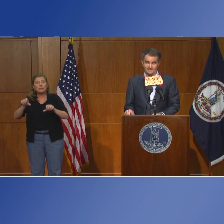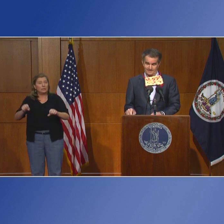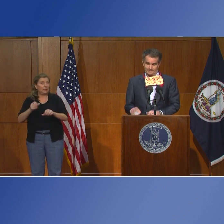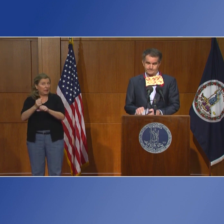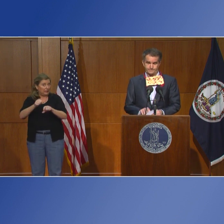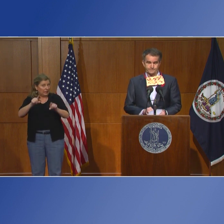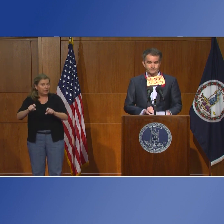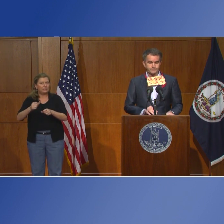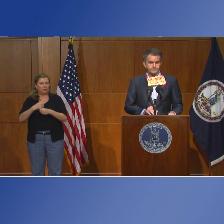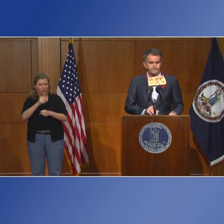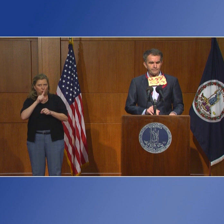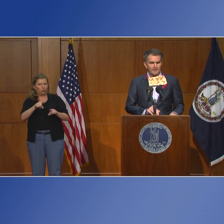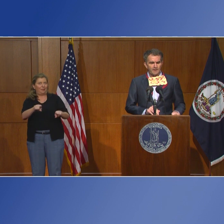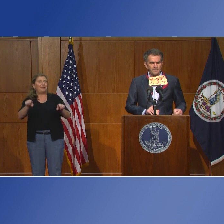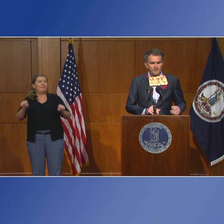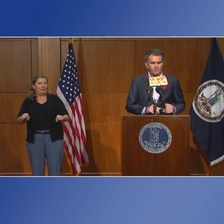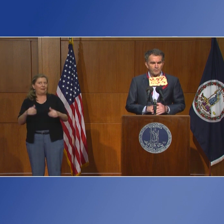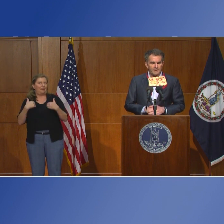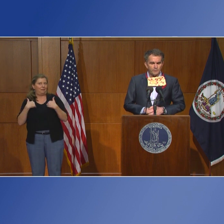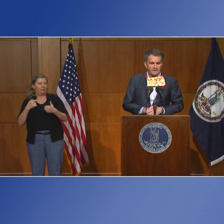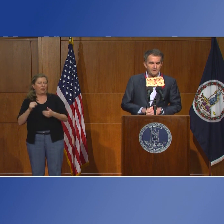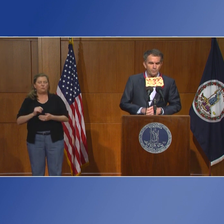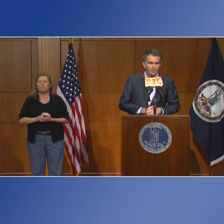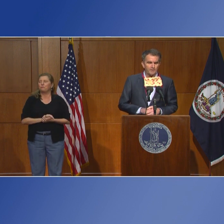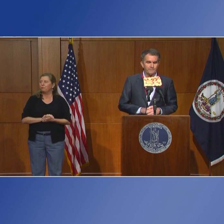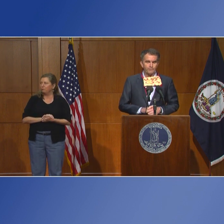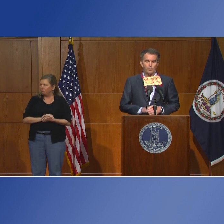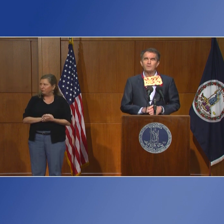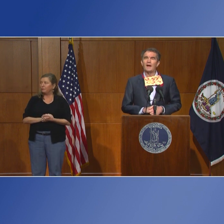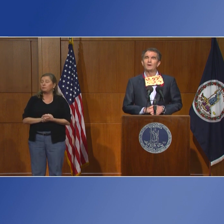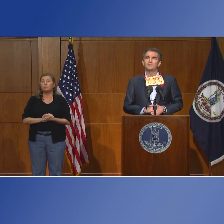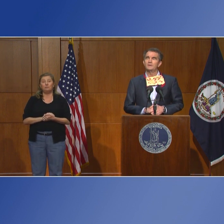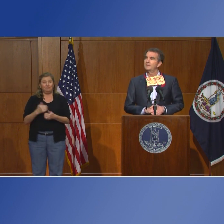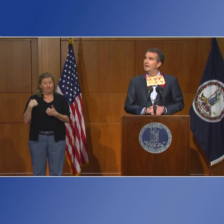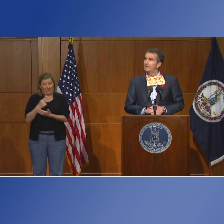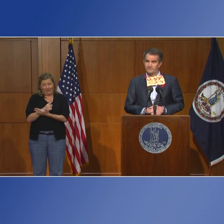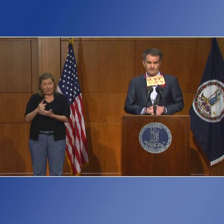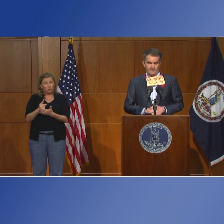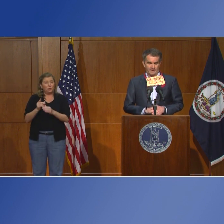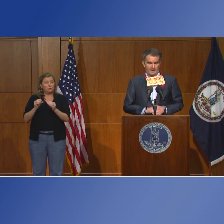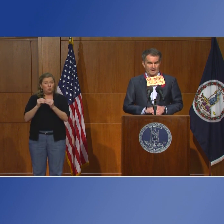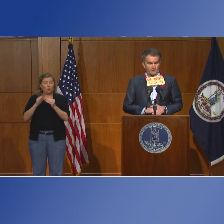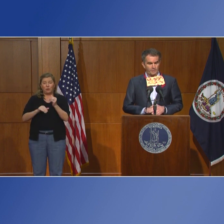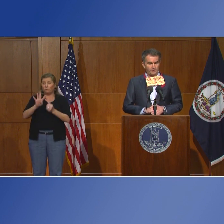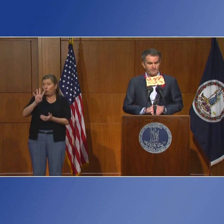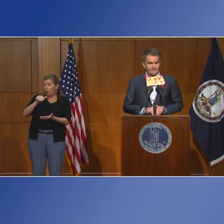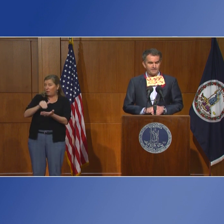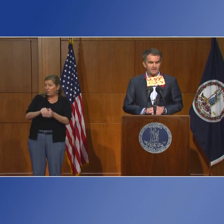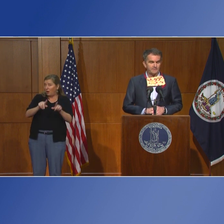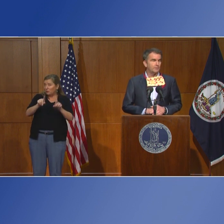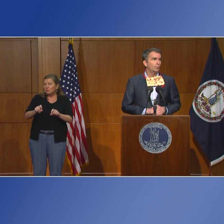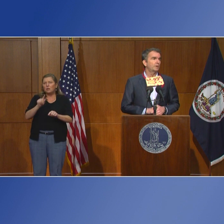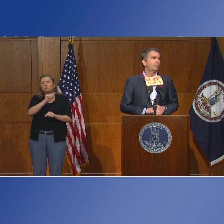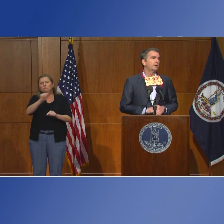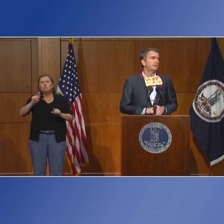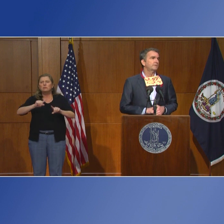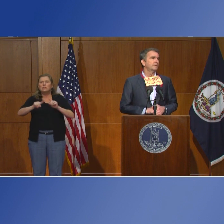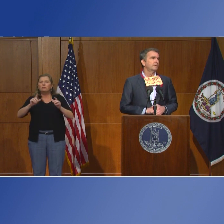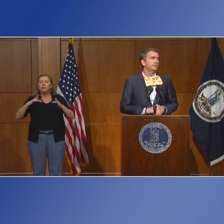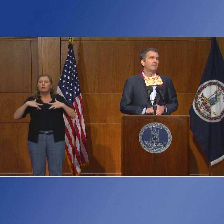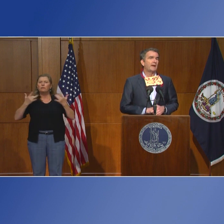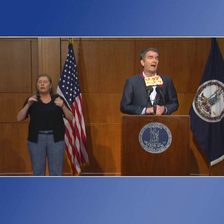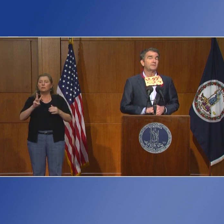asegurar que también tengamos los servicios que necesitamos. Esta semana hicimos más de 4.000 pruebas en Woodbridge,